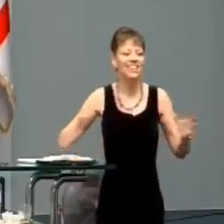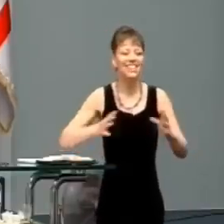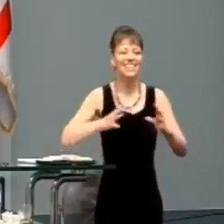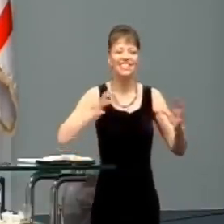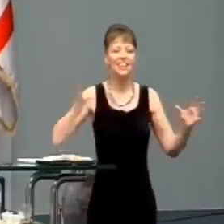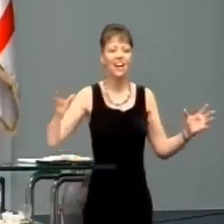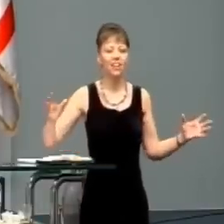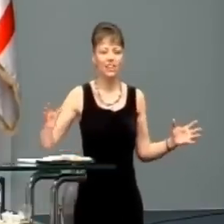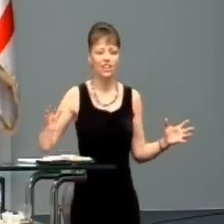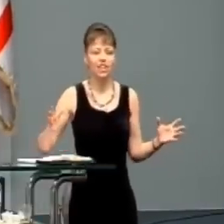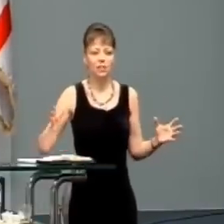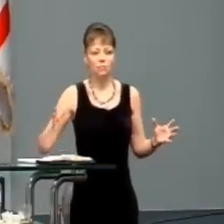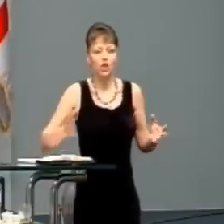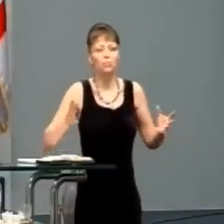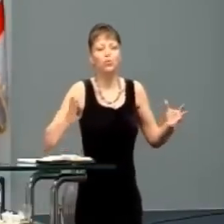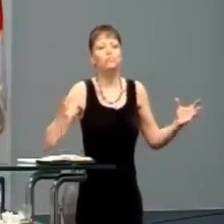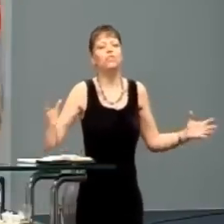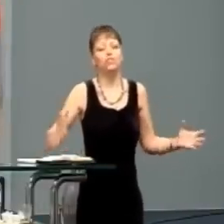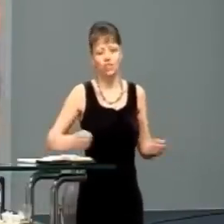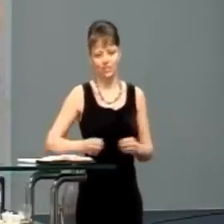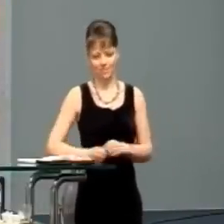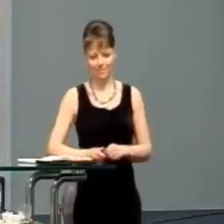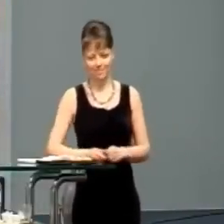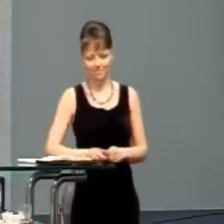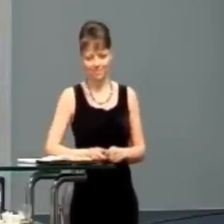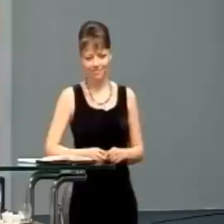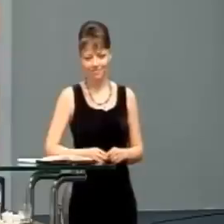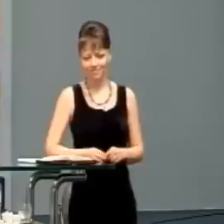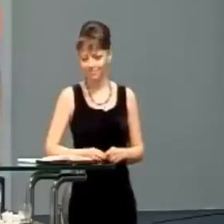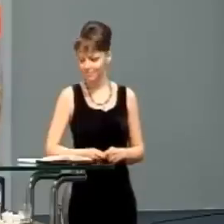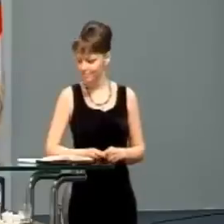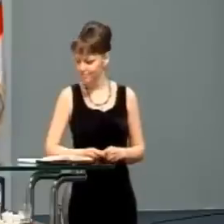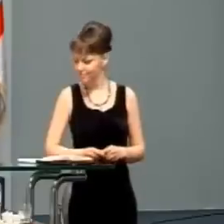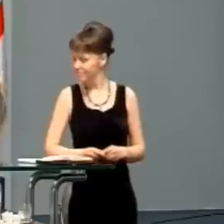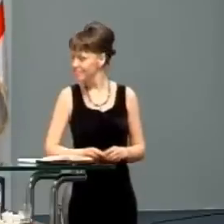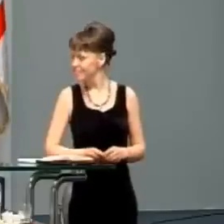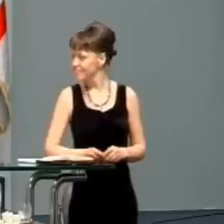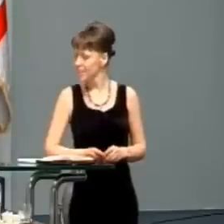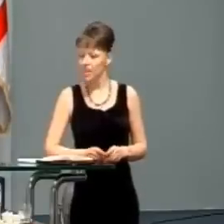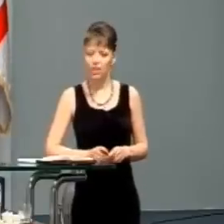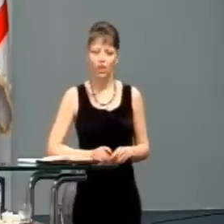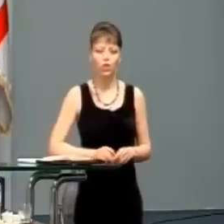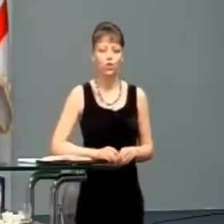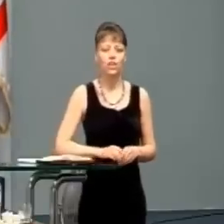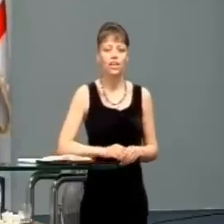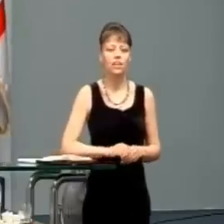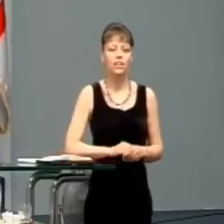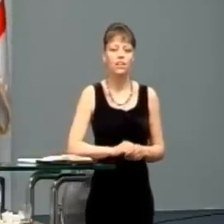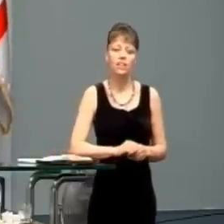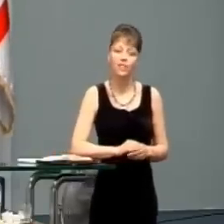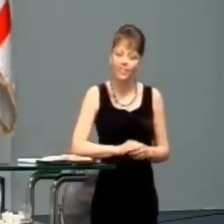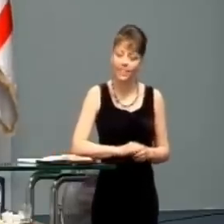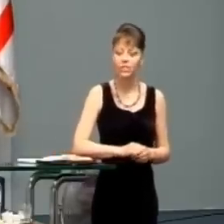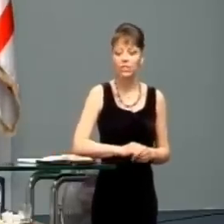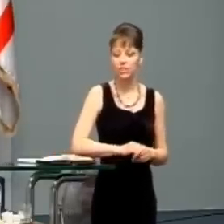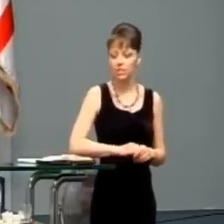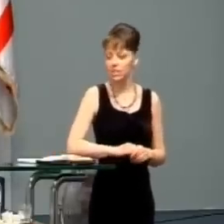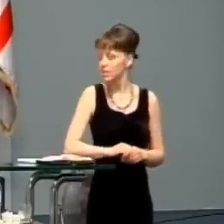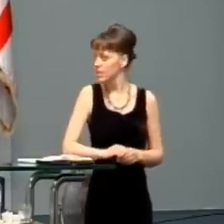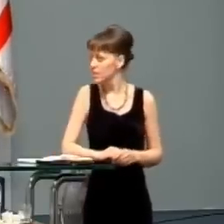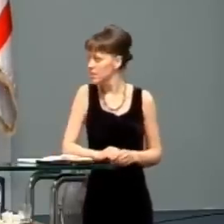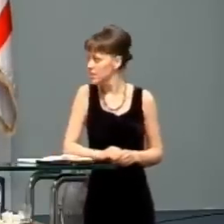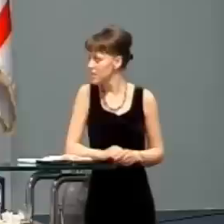Nikdy neoddeluje spasenie od uzdravenia. Prečo by sme to mali robiť my? John Lake zvykol